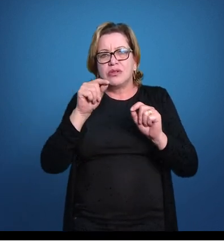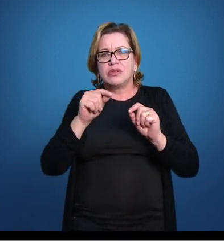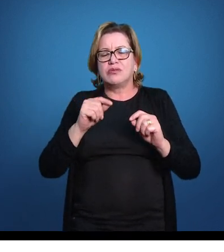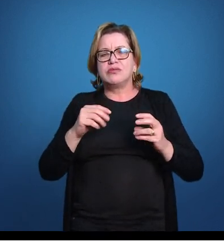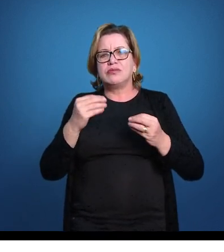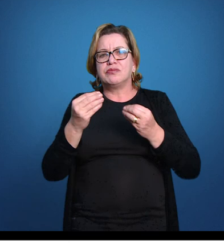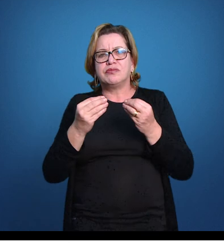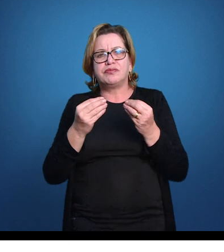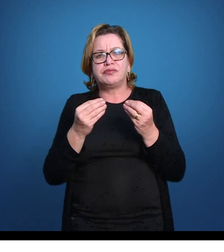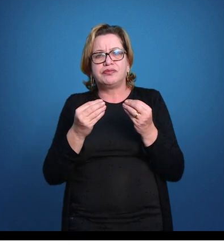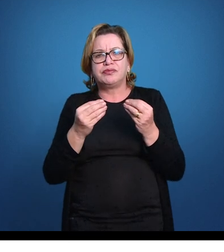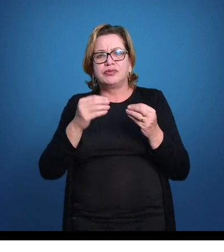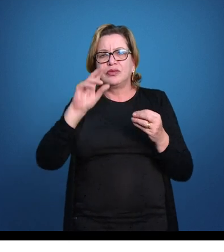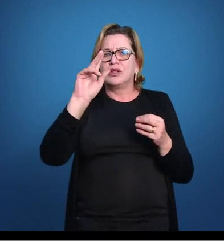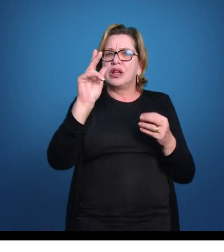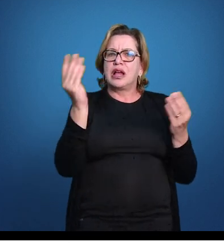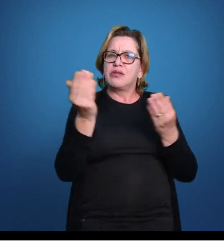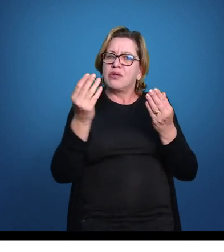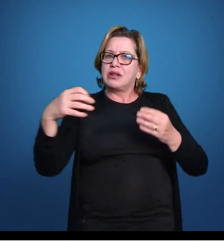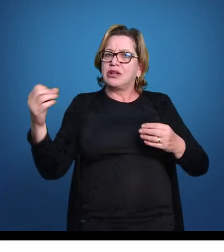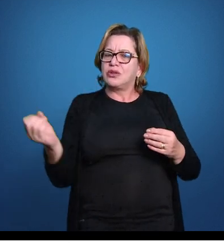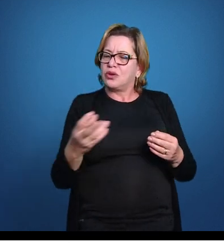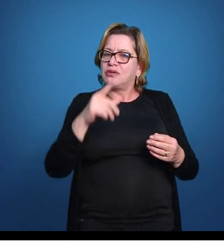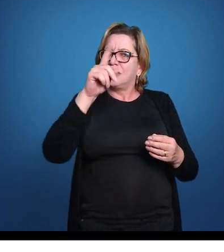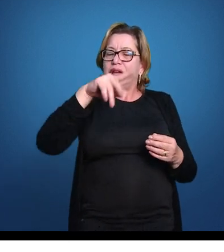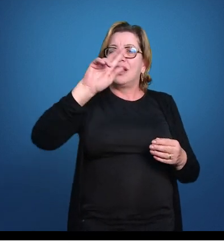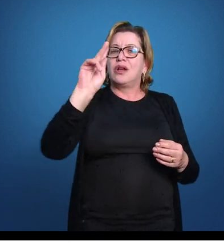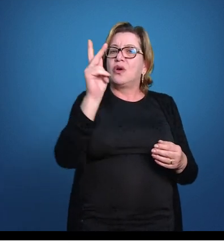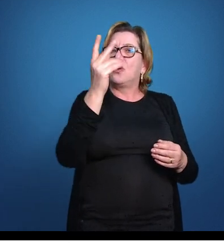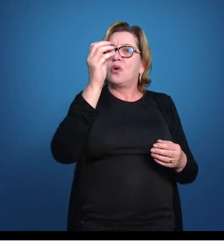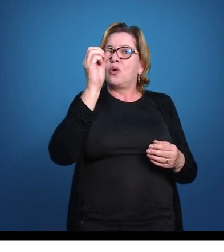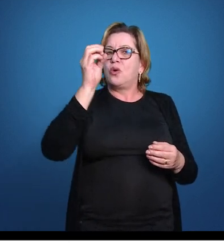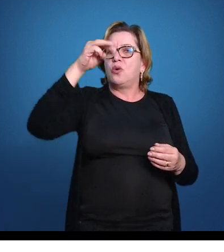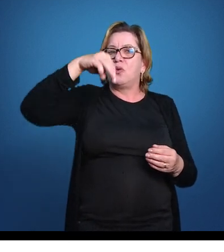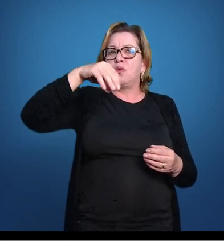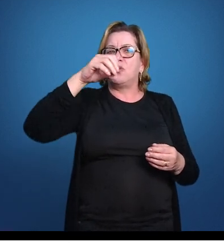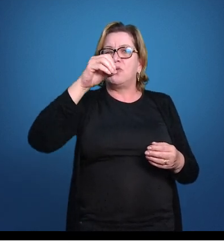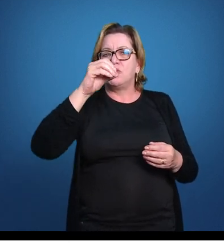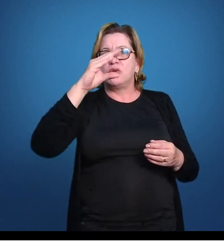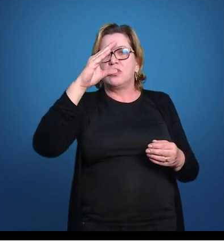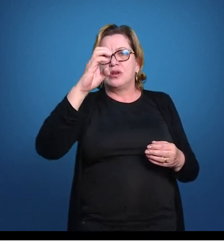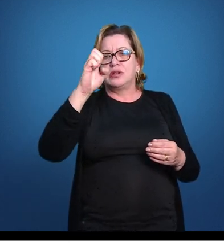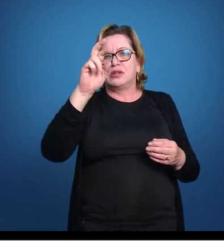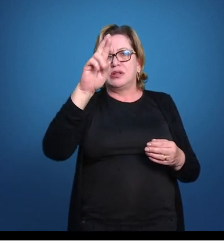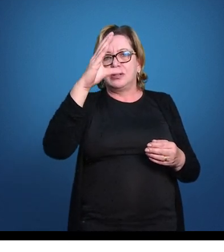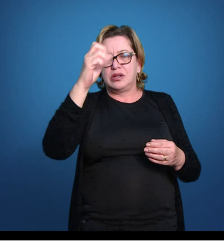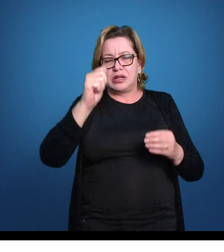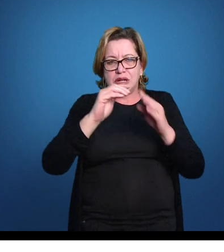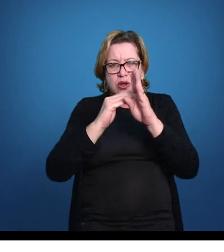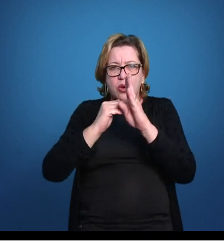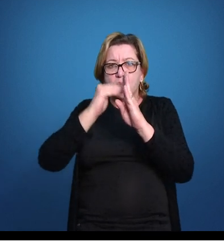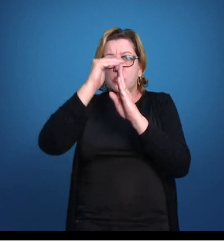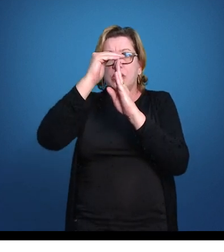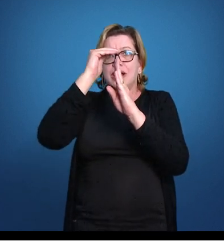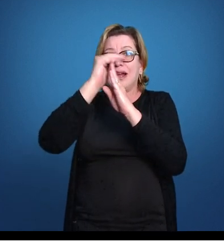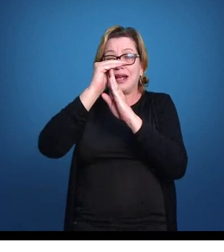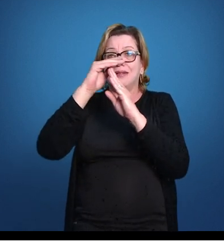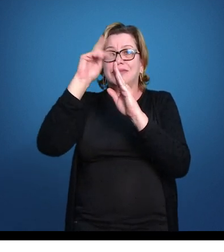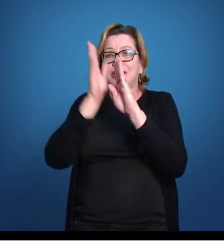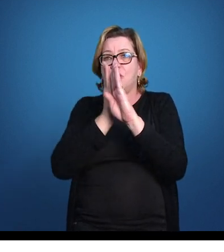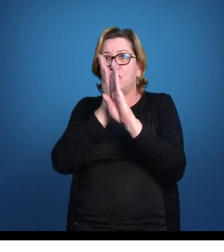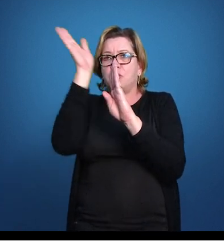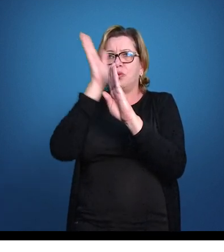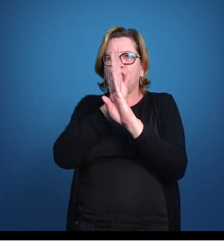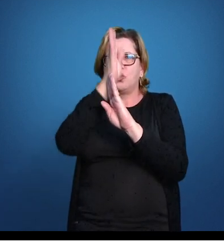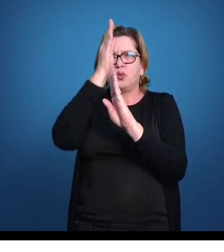nadadeira homocerca, onde a coluna fica aqui, ela acaba aqui no pedúnculo caudal de onde partem raios